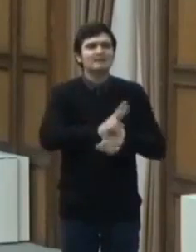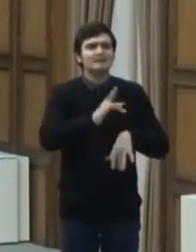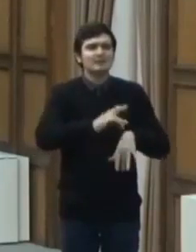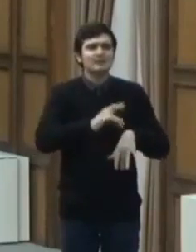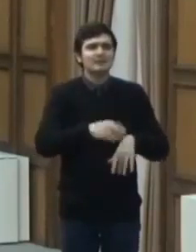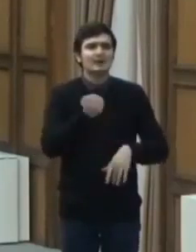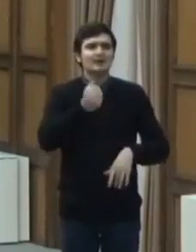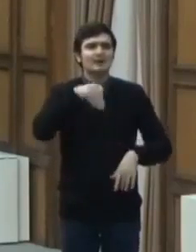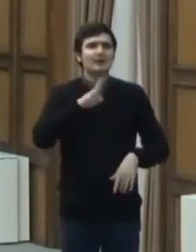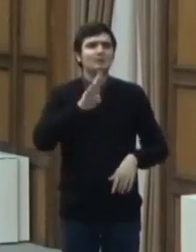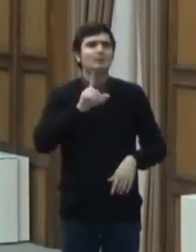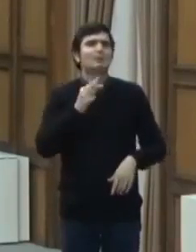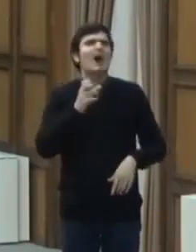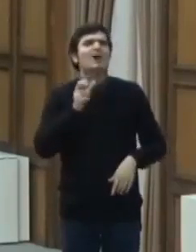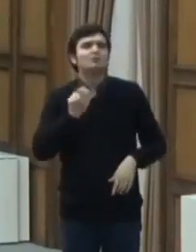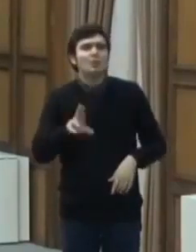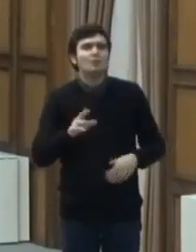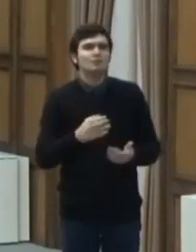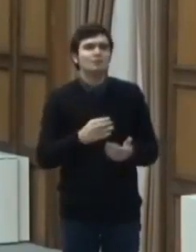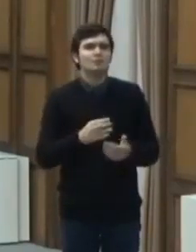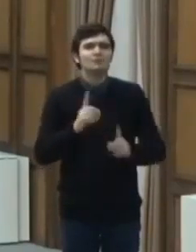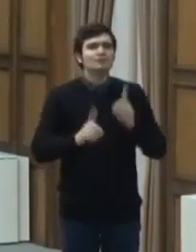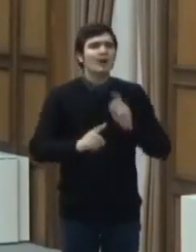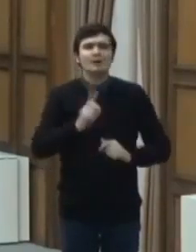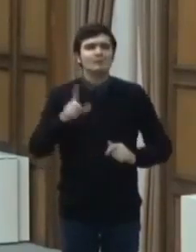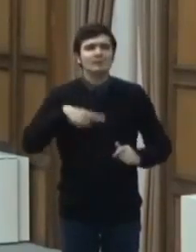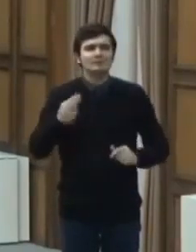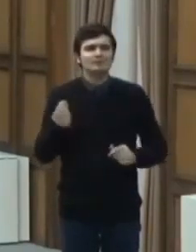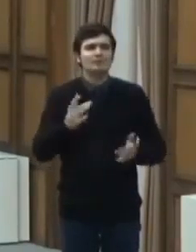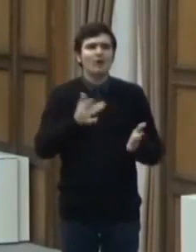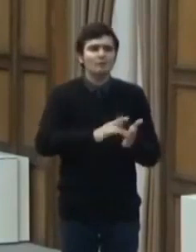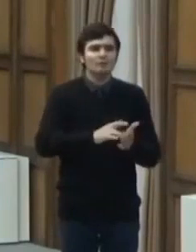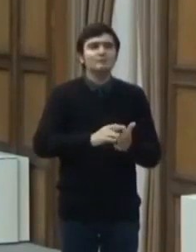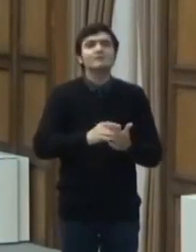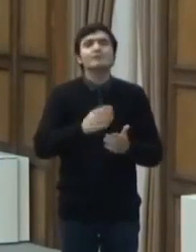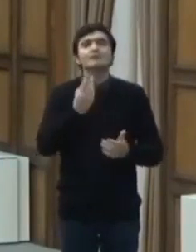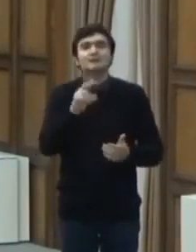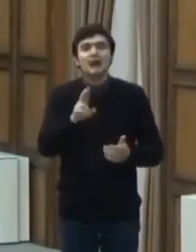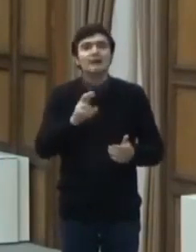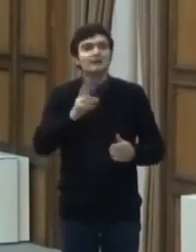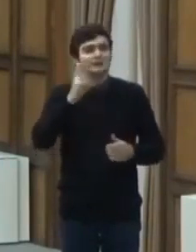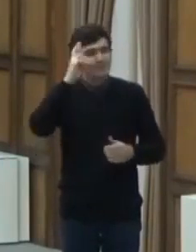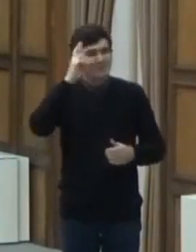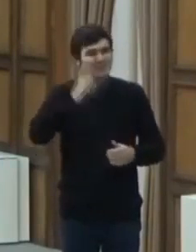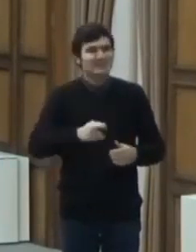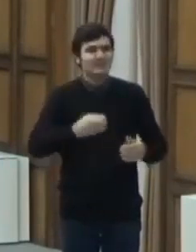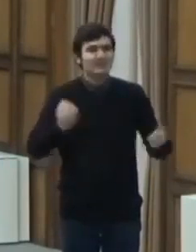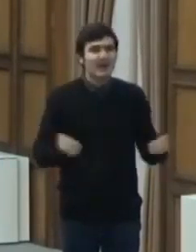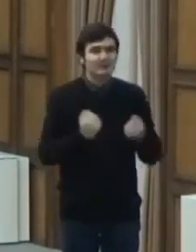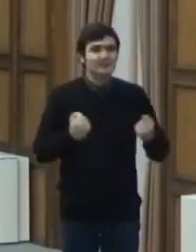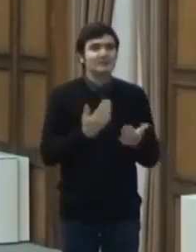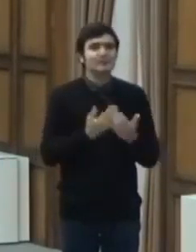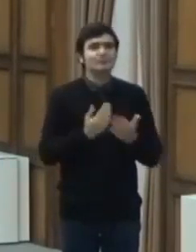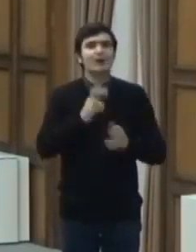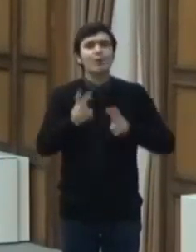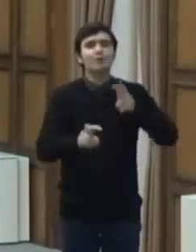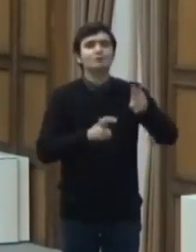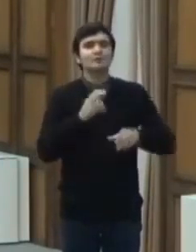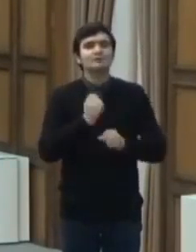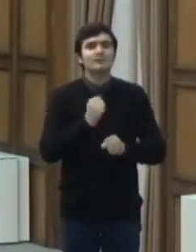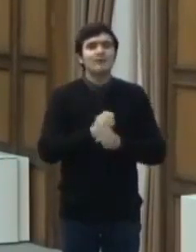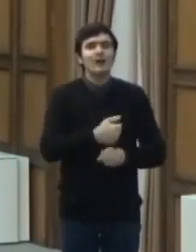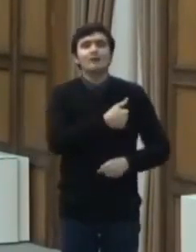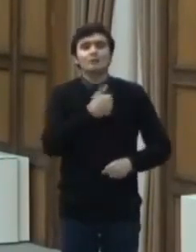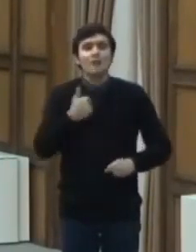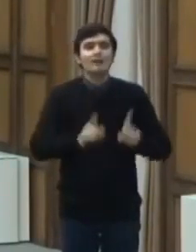care nu au potențial de agravare cu condiția organizării activității astfel încât consultațiile să fie efectuate doar cu